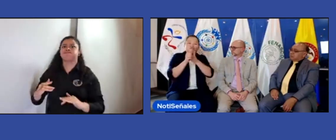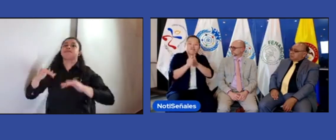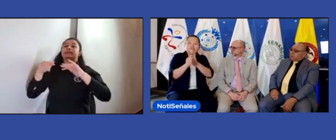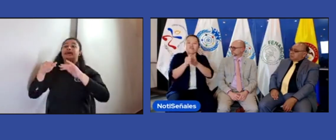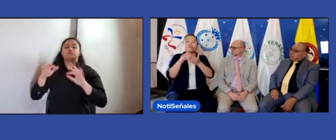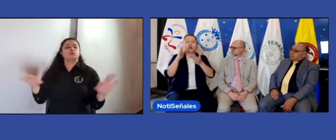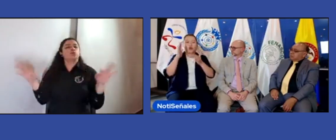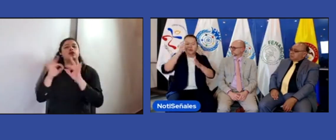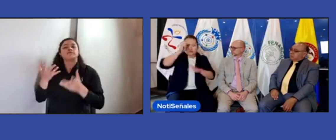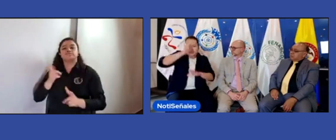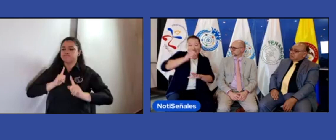jóvenes sordos.